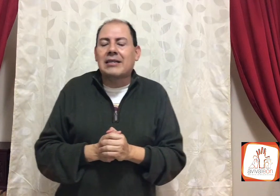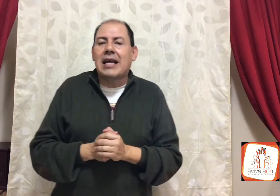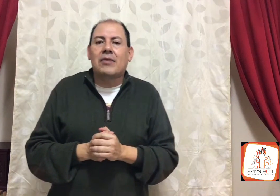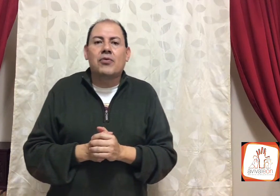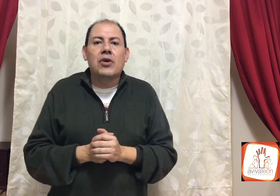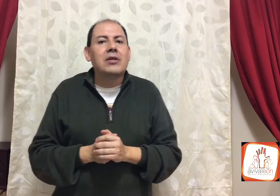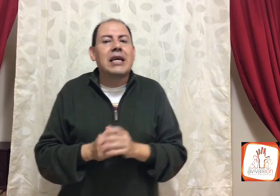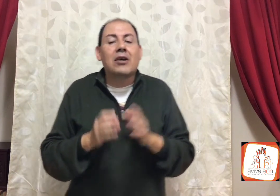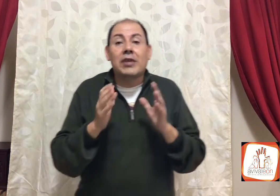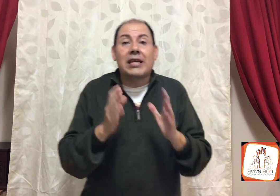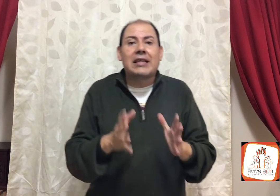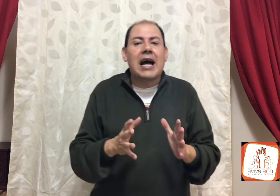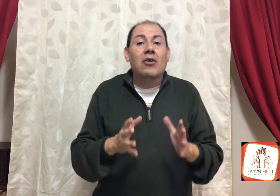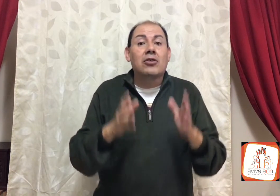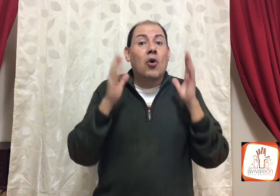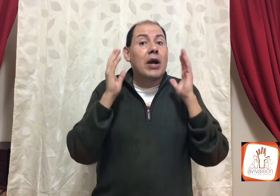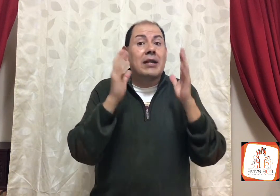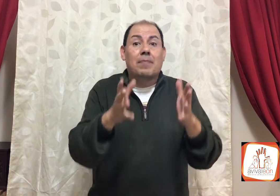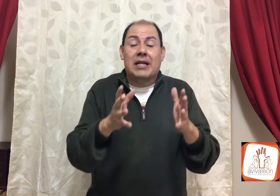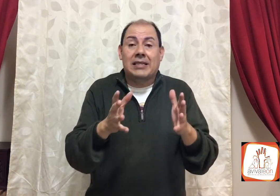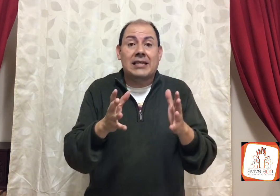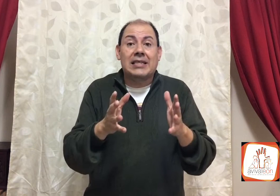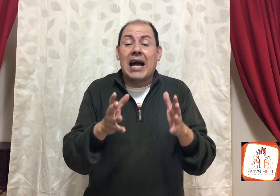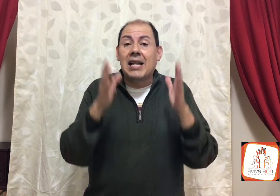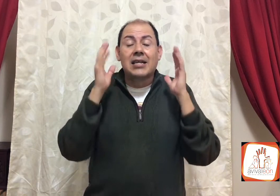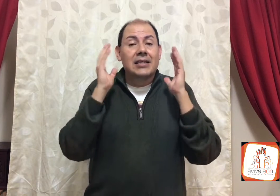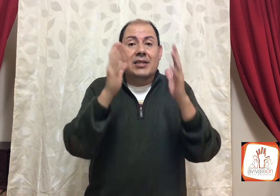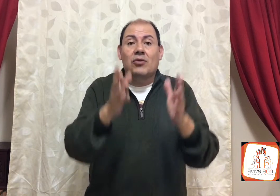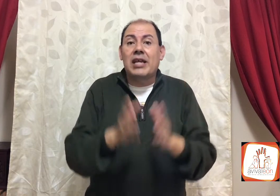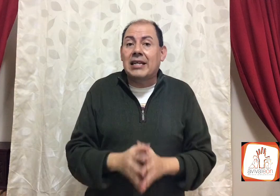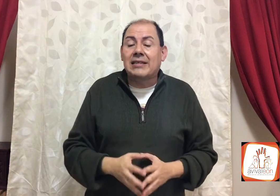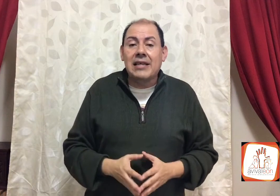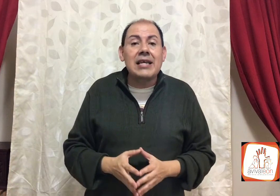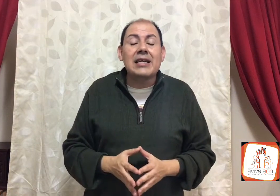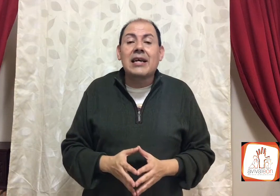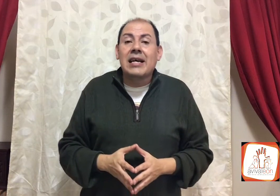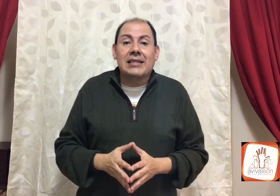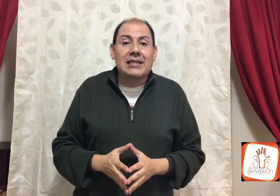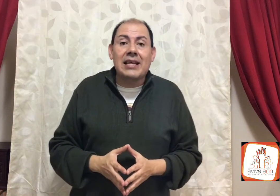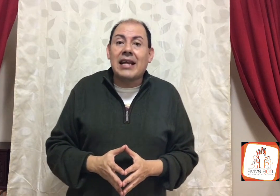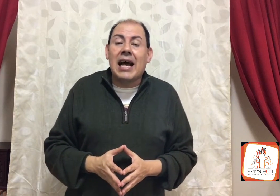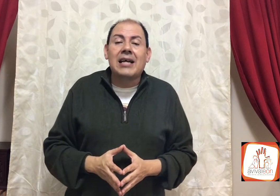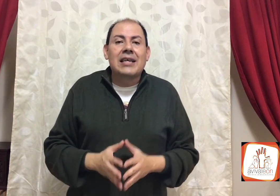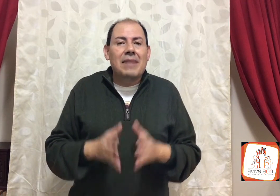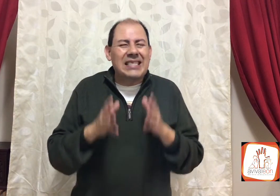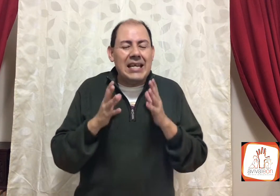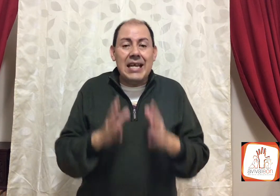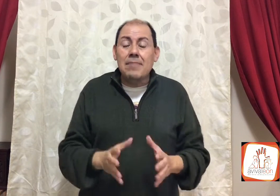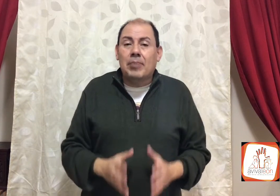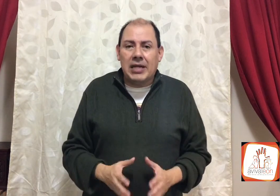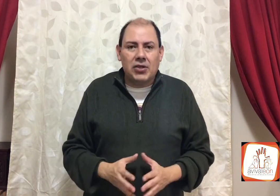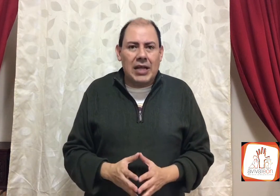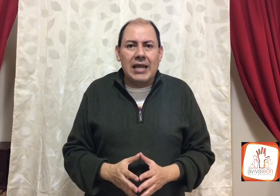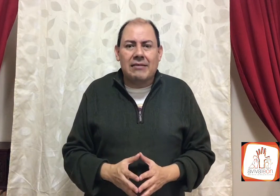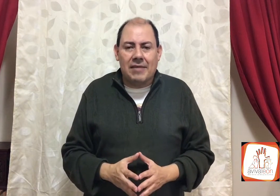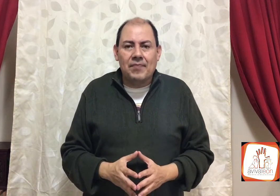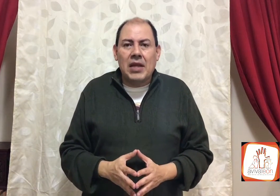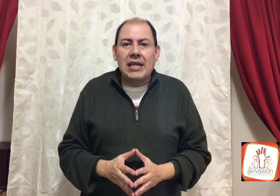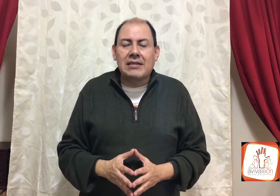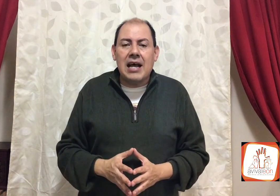la reunión ahí conectados o el presencial, si tú quieres ir, etcétera. Va a ser impresionante este